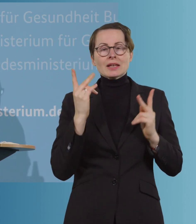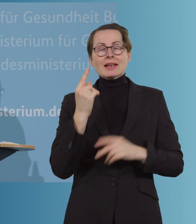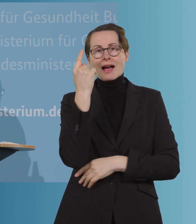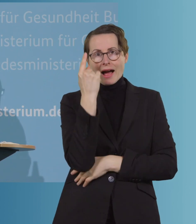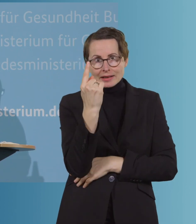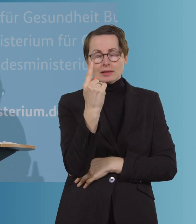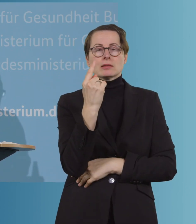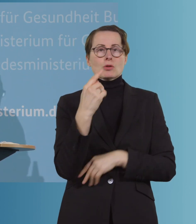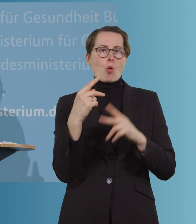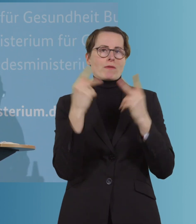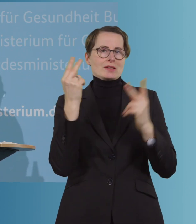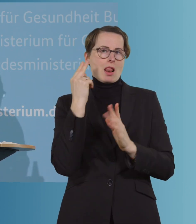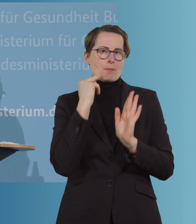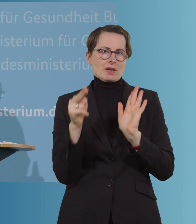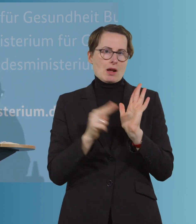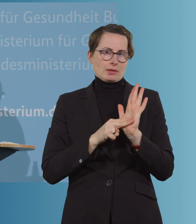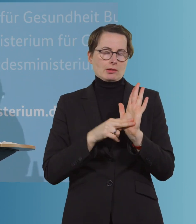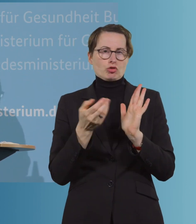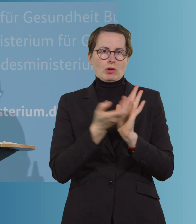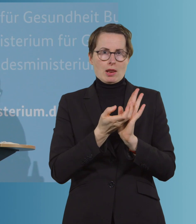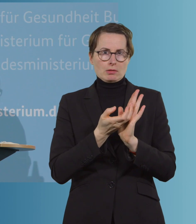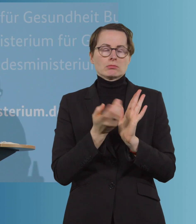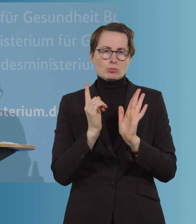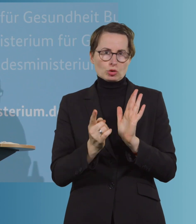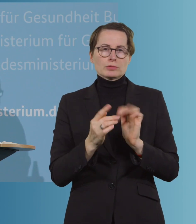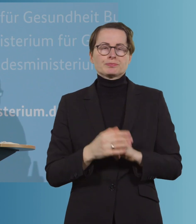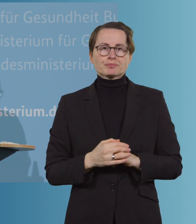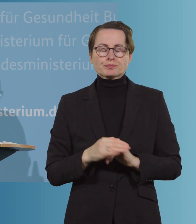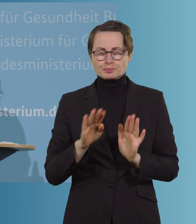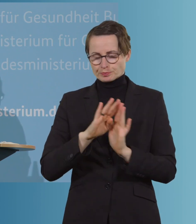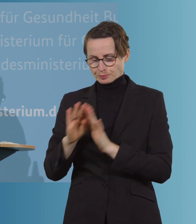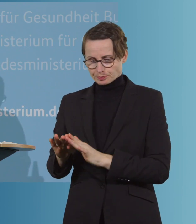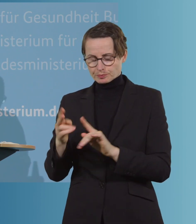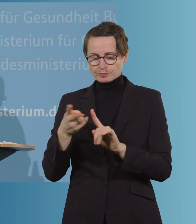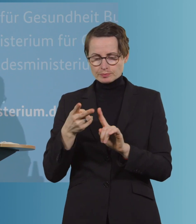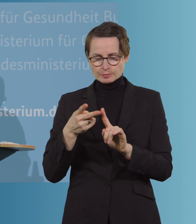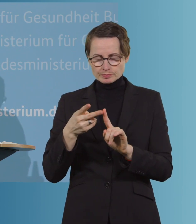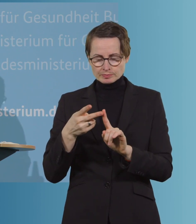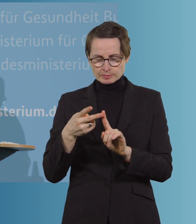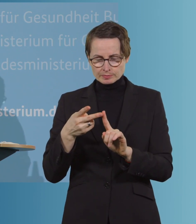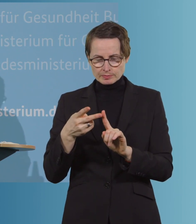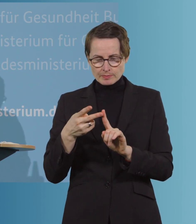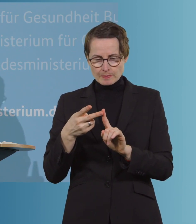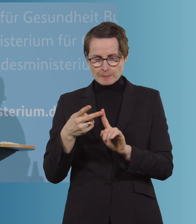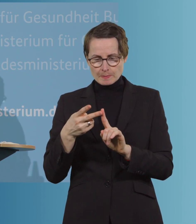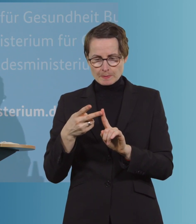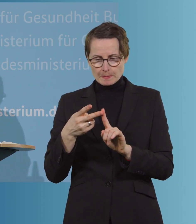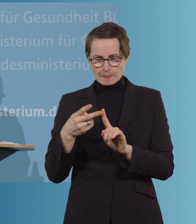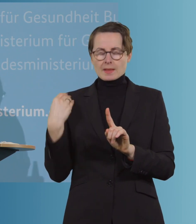gibt, ärztlich. Das Zweite war die Frage, Osnabrück, ich bin heute